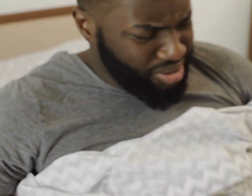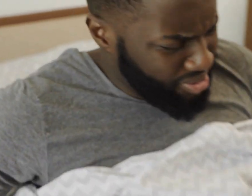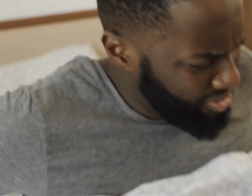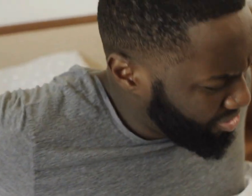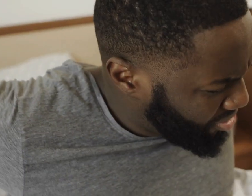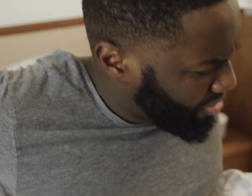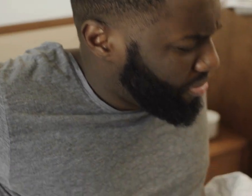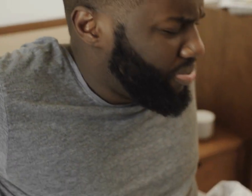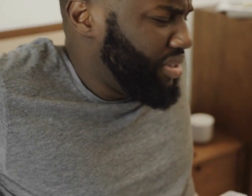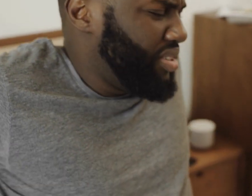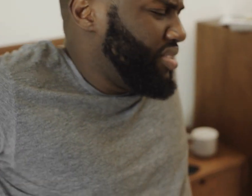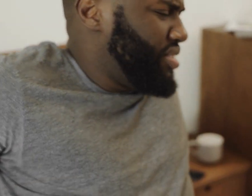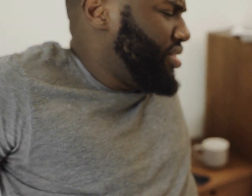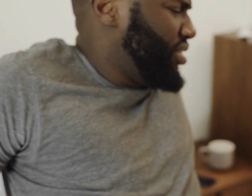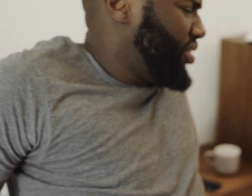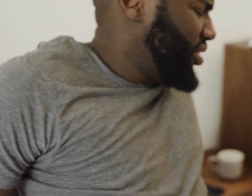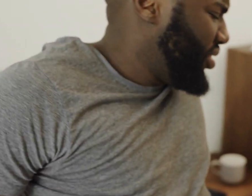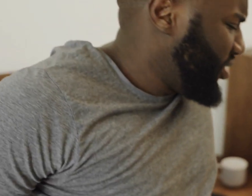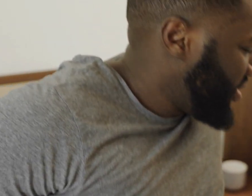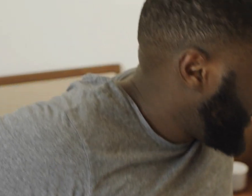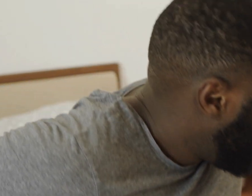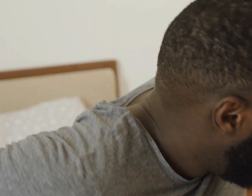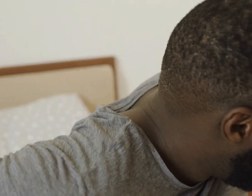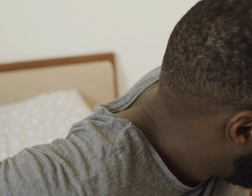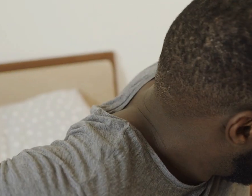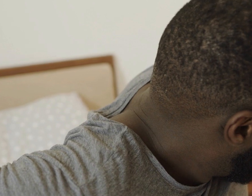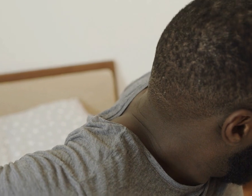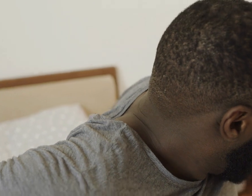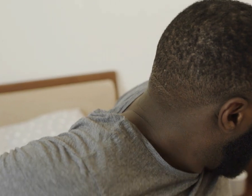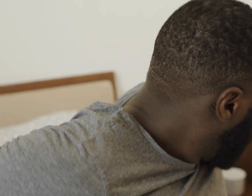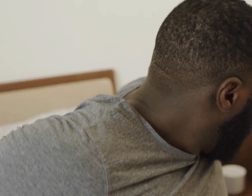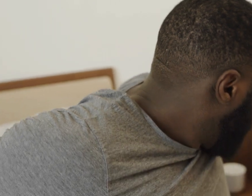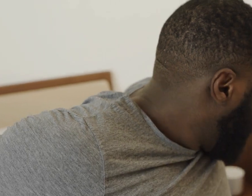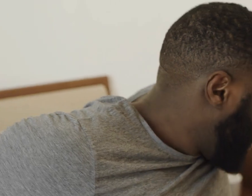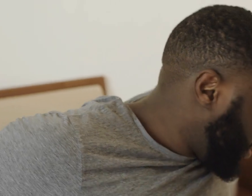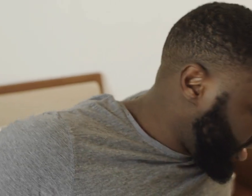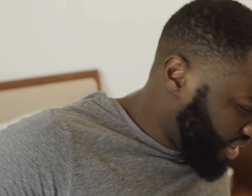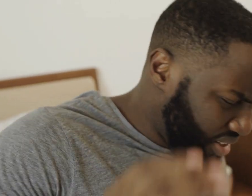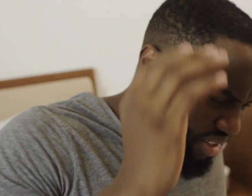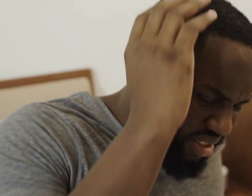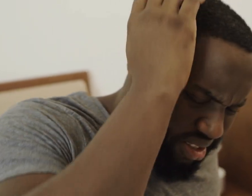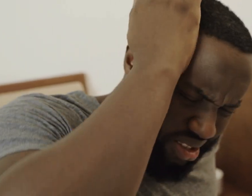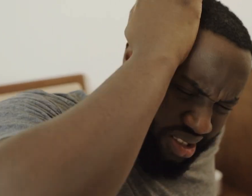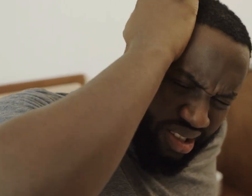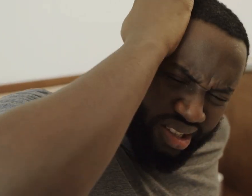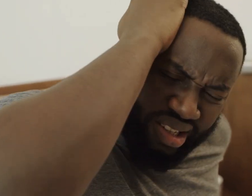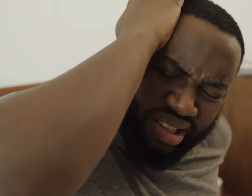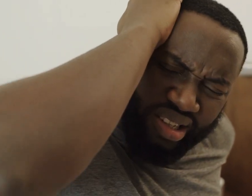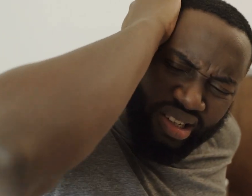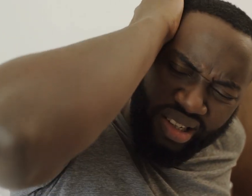j'ai envie de dire éveillent leur conscience. Éveillent leur conscience dans quel sens ? Éveiller leur conscience ici, ça